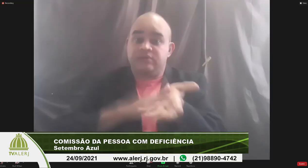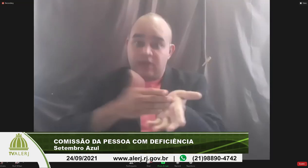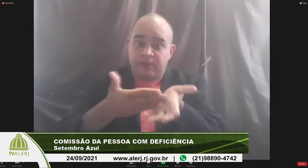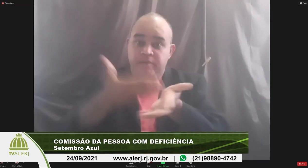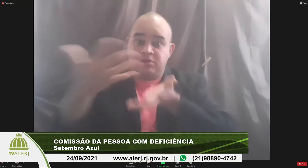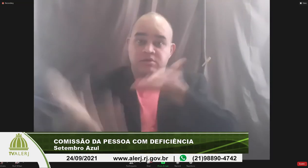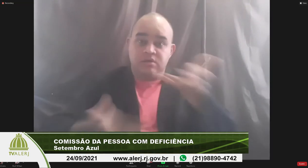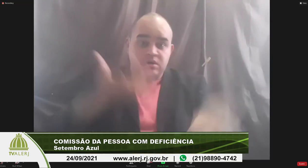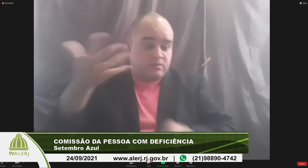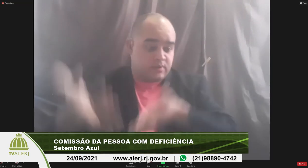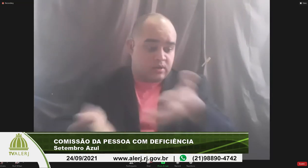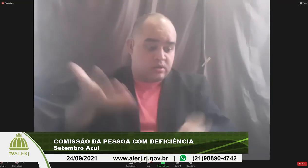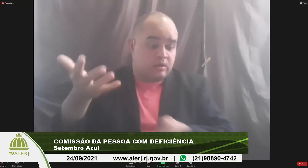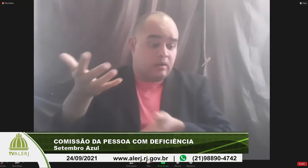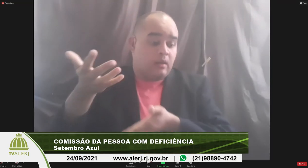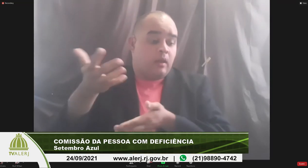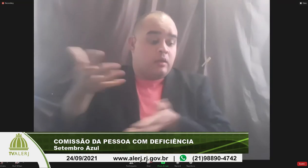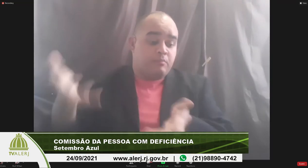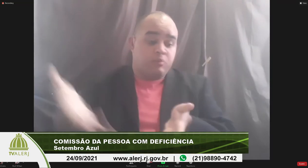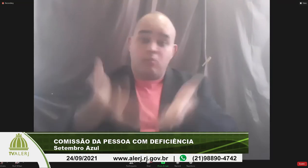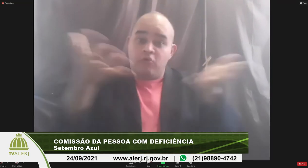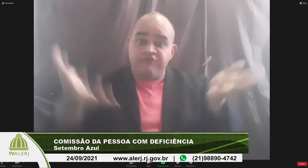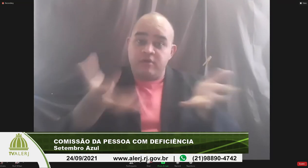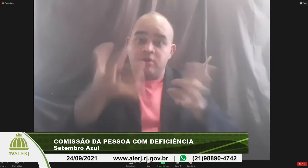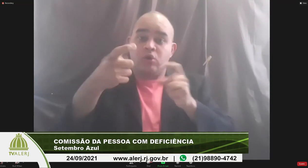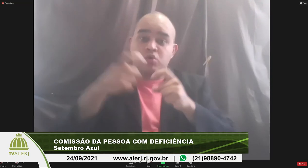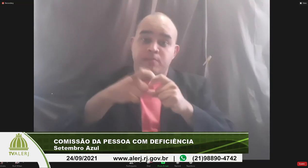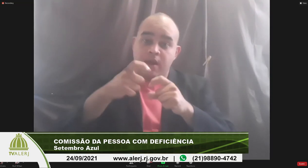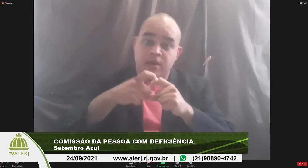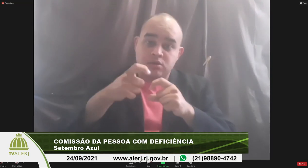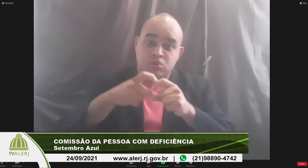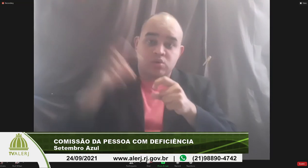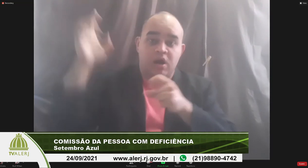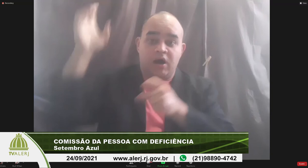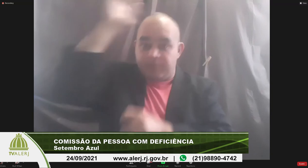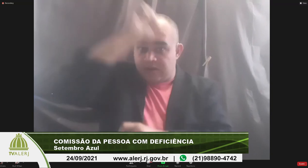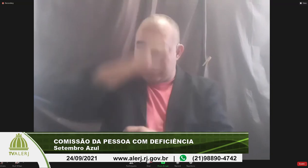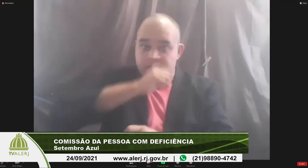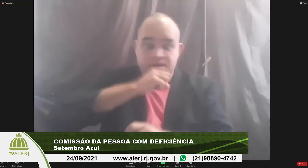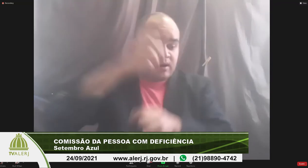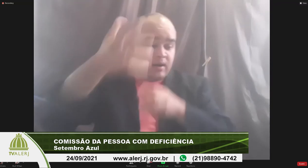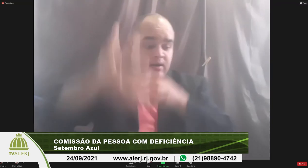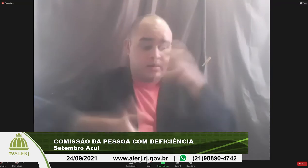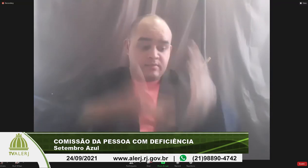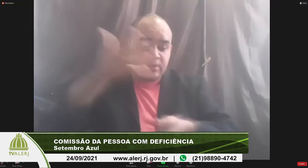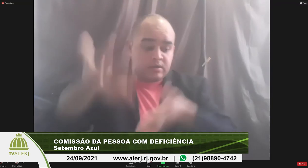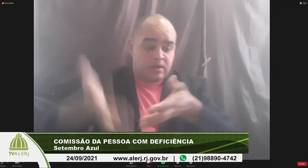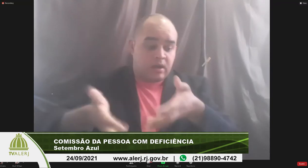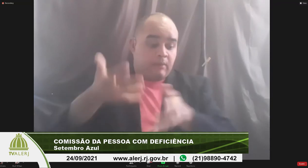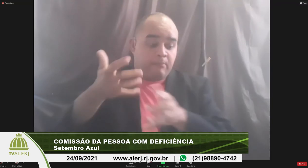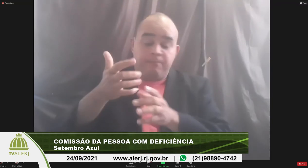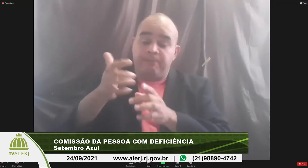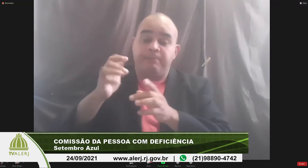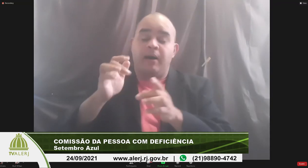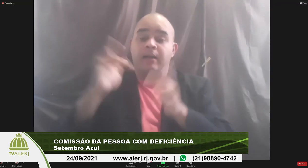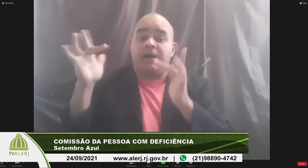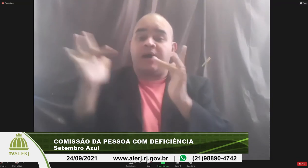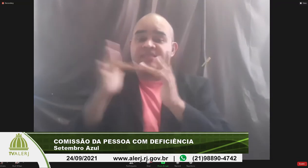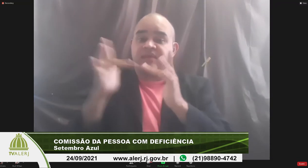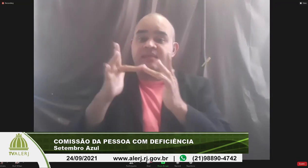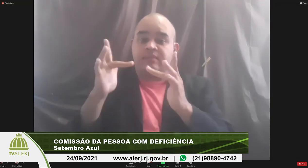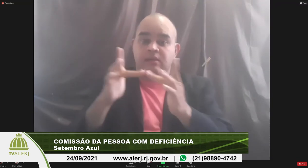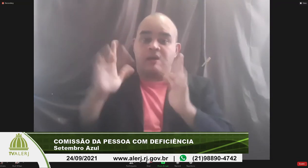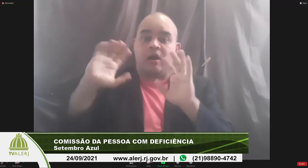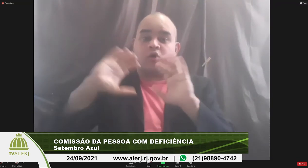de intérpretes de livros e promover os médicos a aprender as livras para